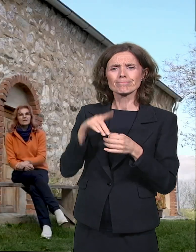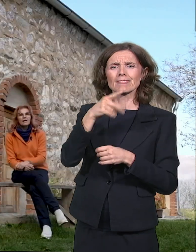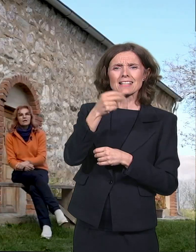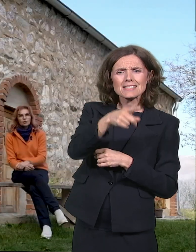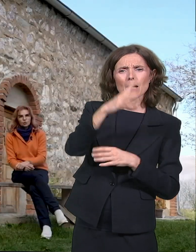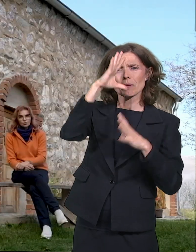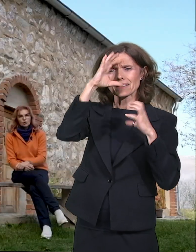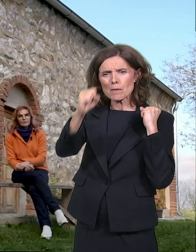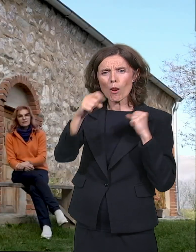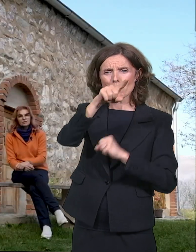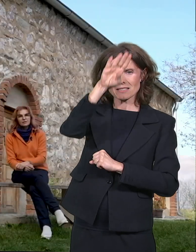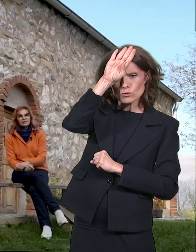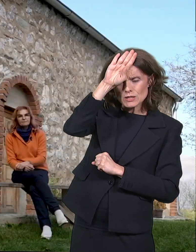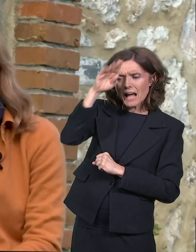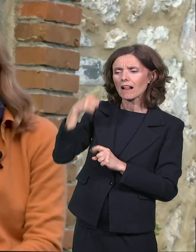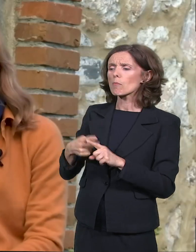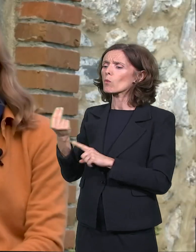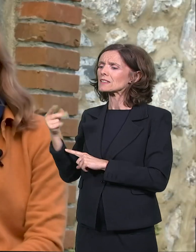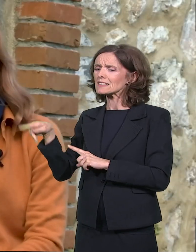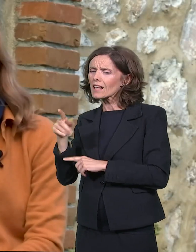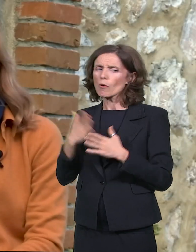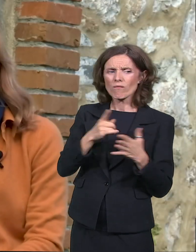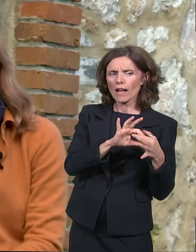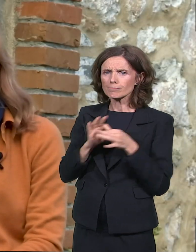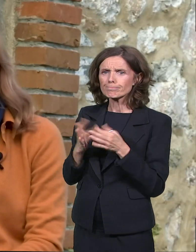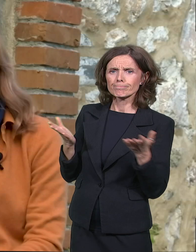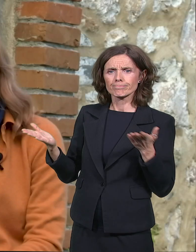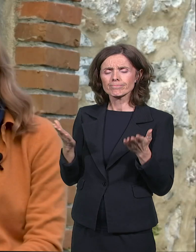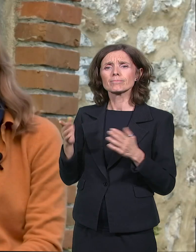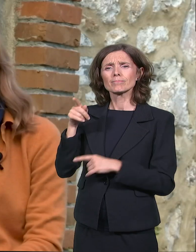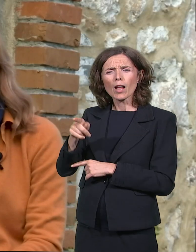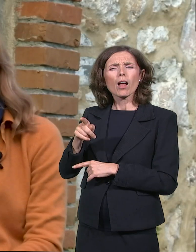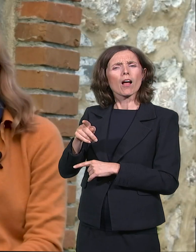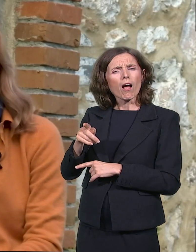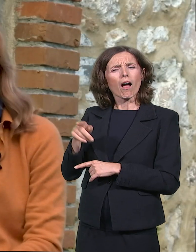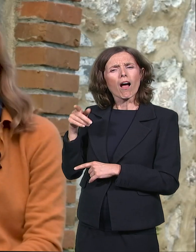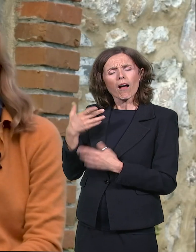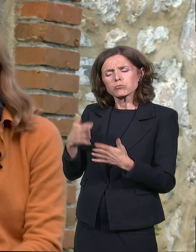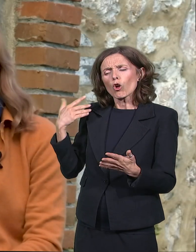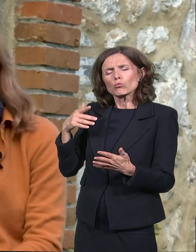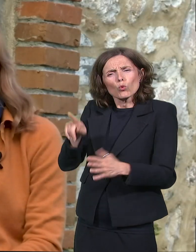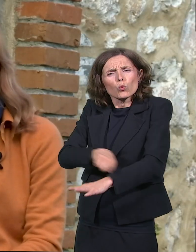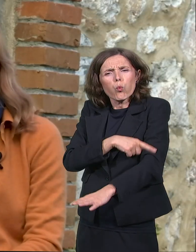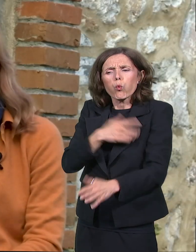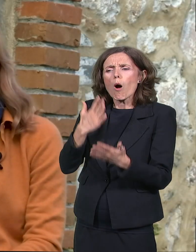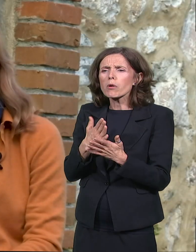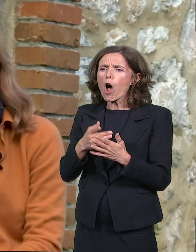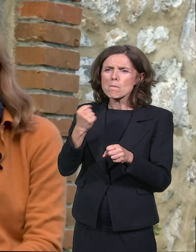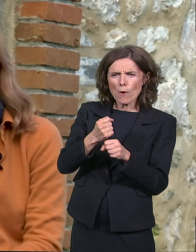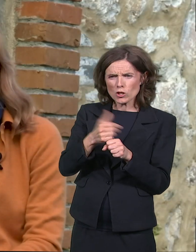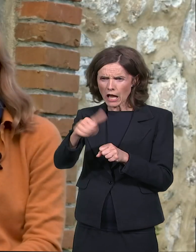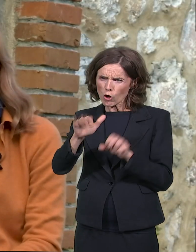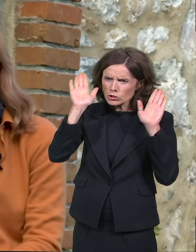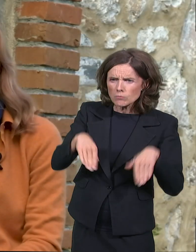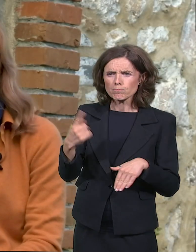predstavnika u turskoj predstavnici. U godinama je sebe proveravao u rizičnim poslovima i bio uveren da